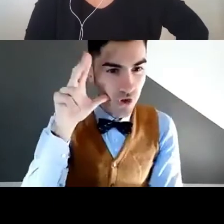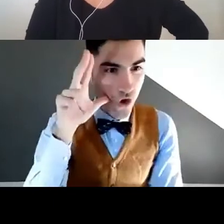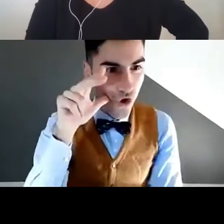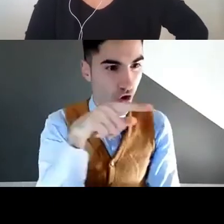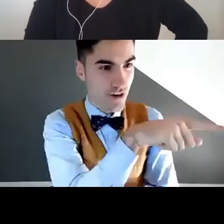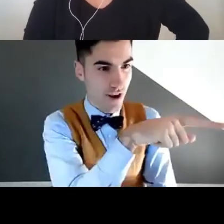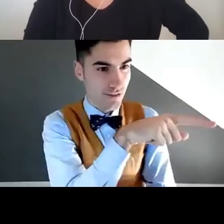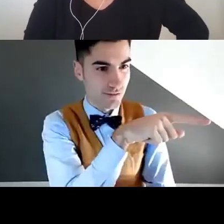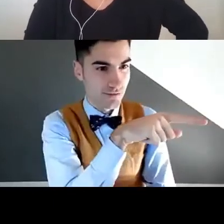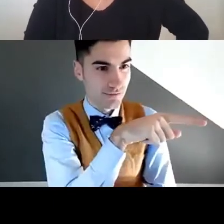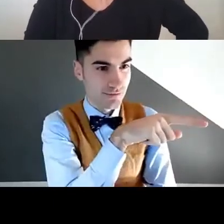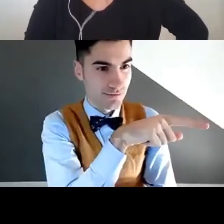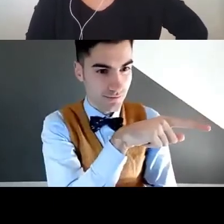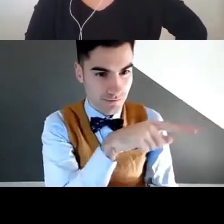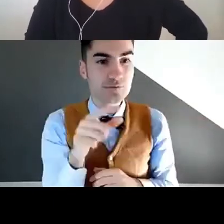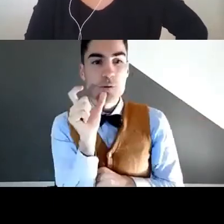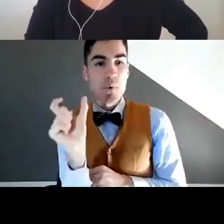Vedete? Una donna.